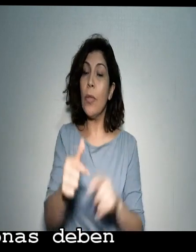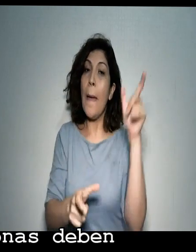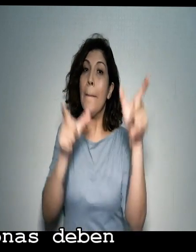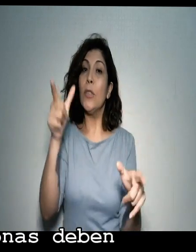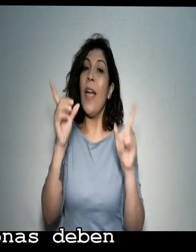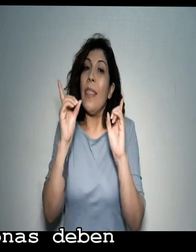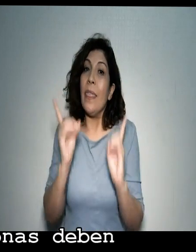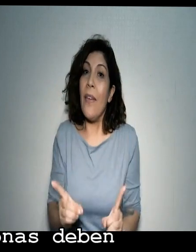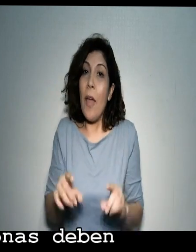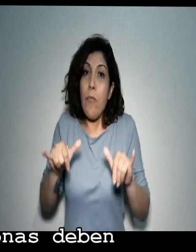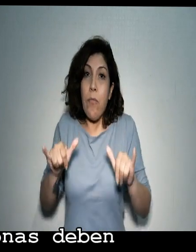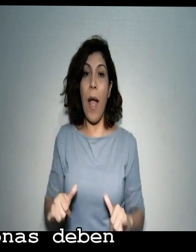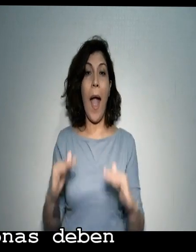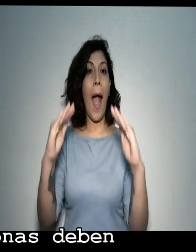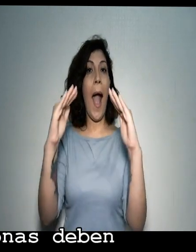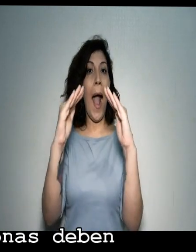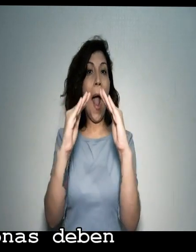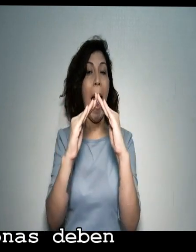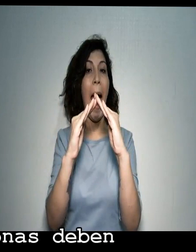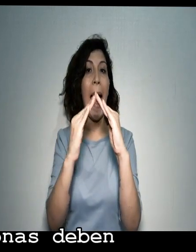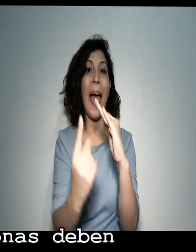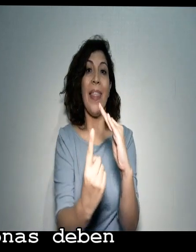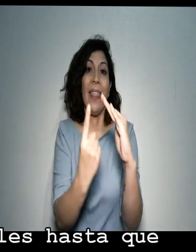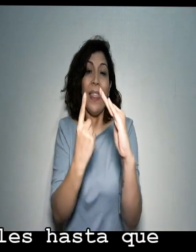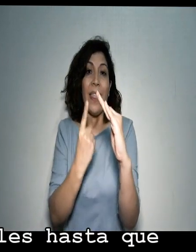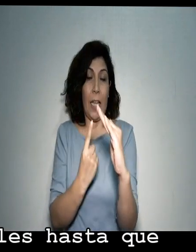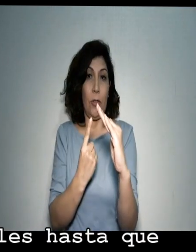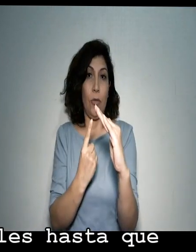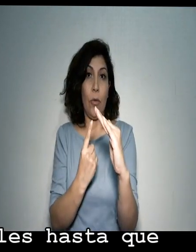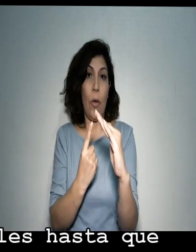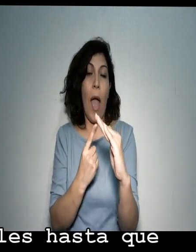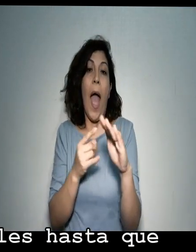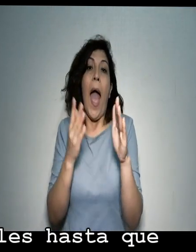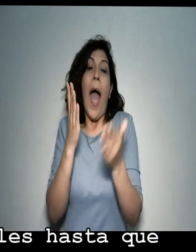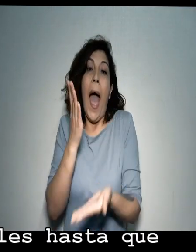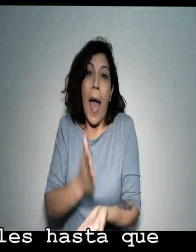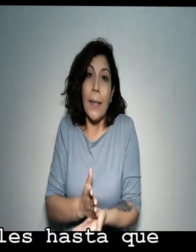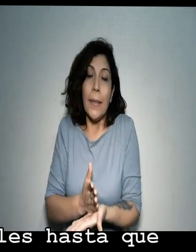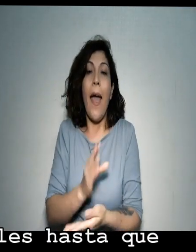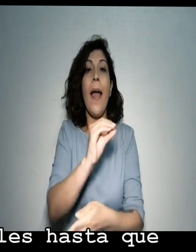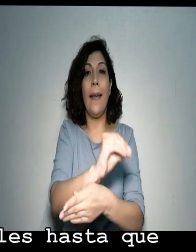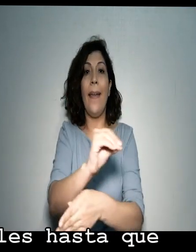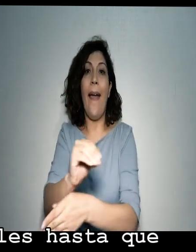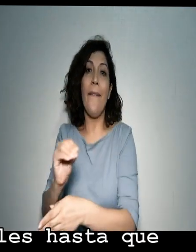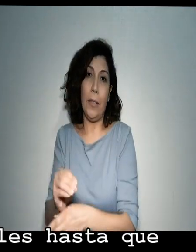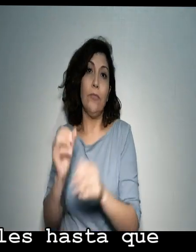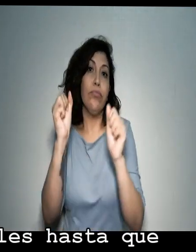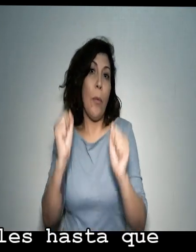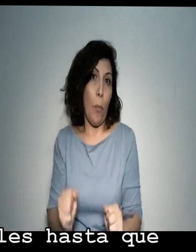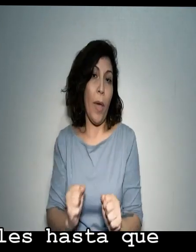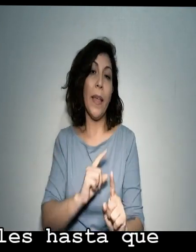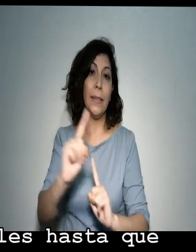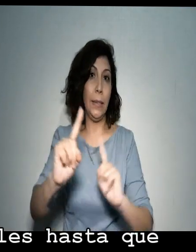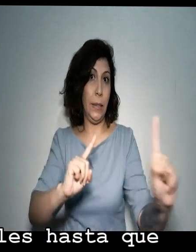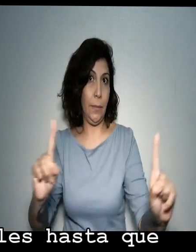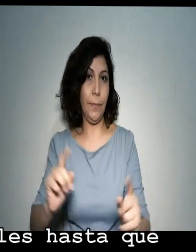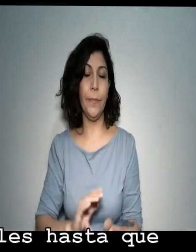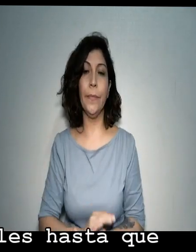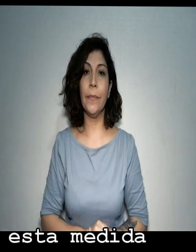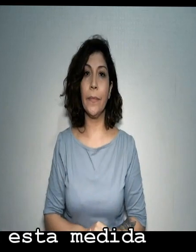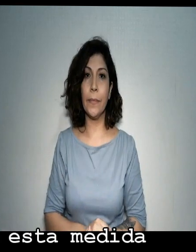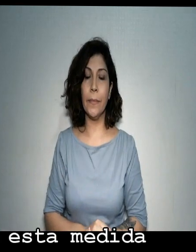personas deben permanecer aisladas en sus domicilios habituales hasta que la autoridad disponga lo contrario.